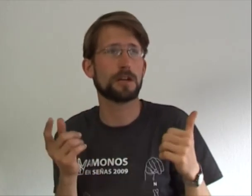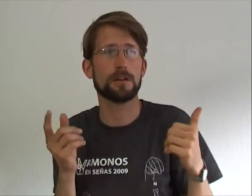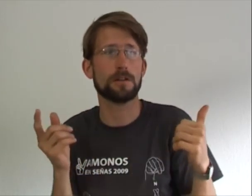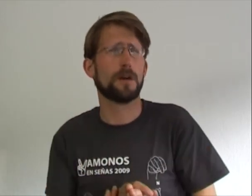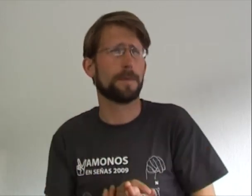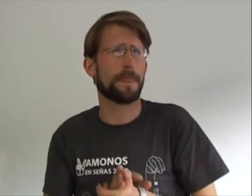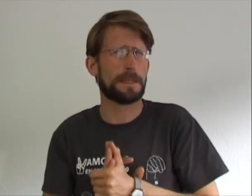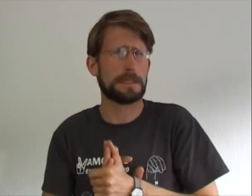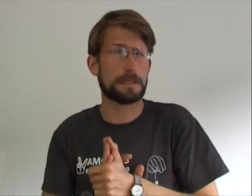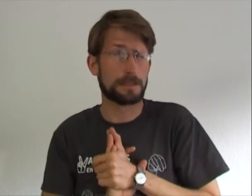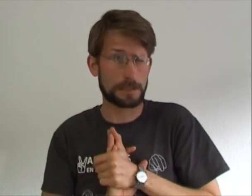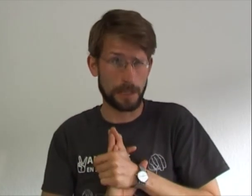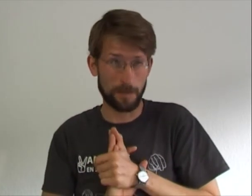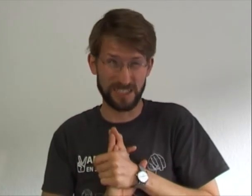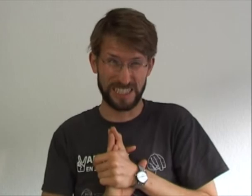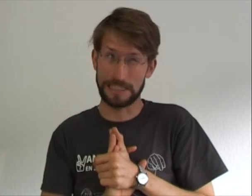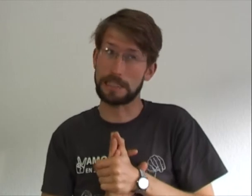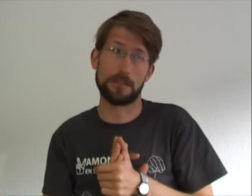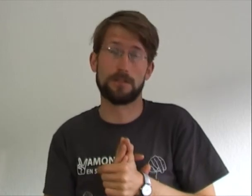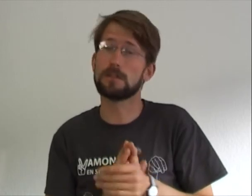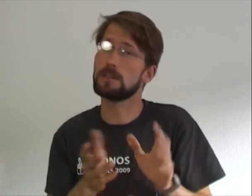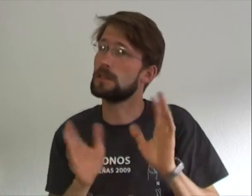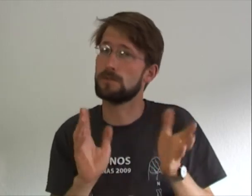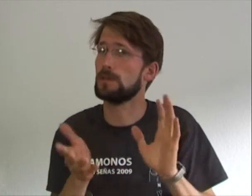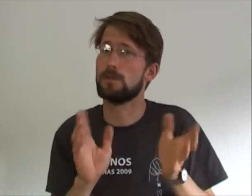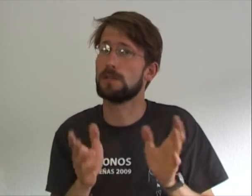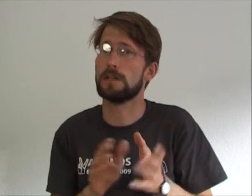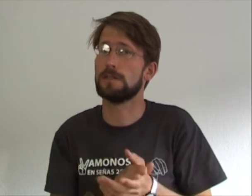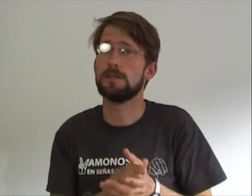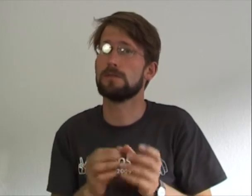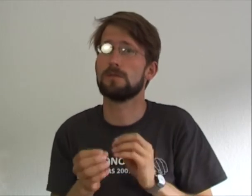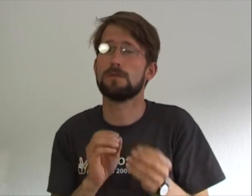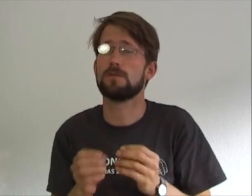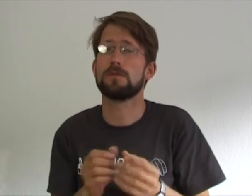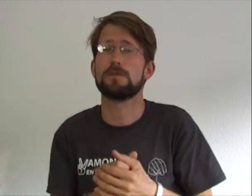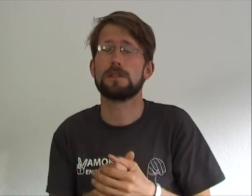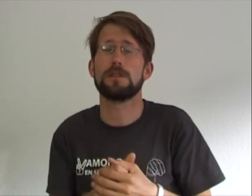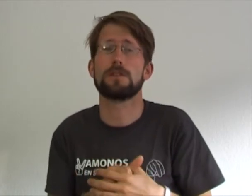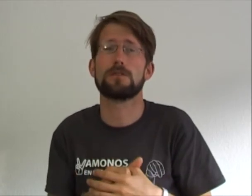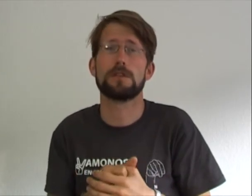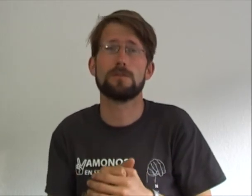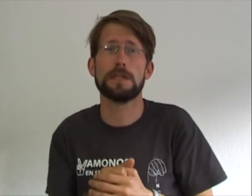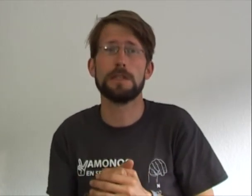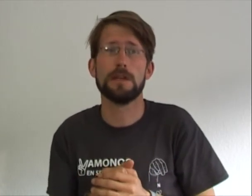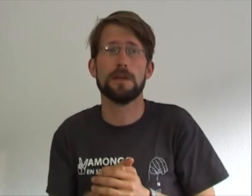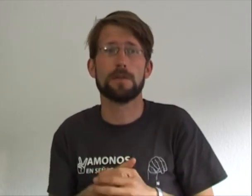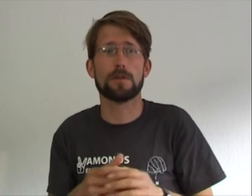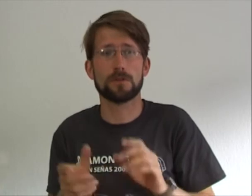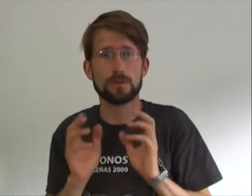llama ciencias sordas, alguna cosa así, no sé traducirlo bien, pero todos